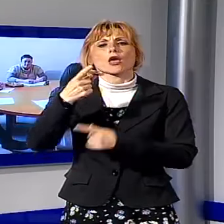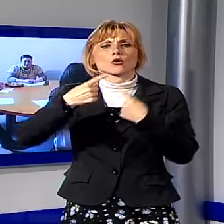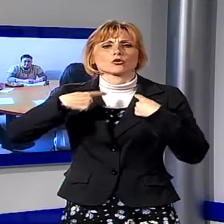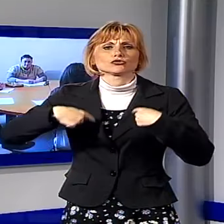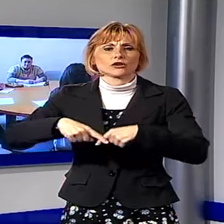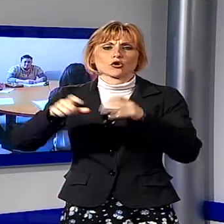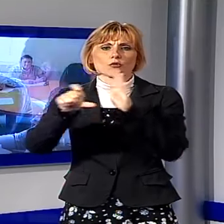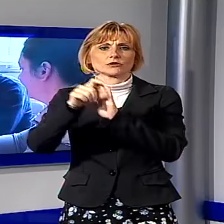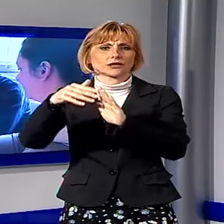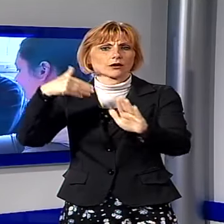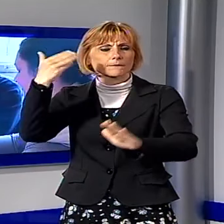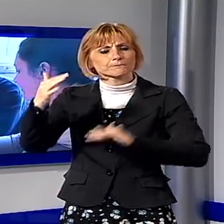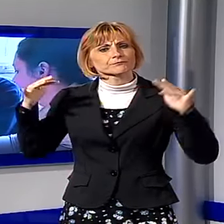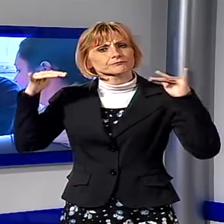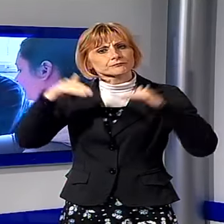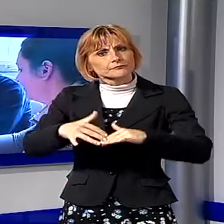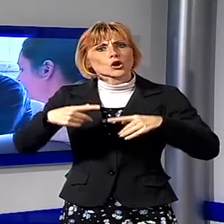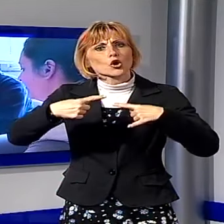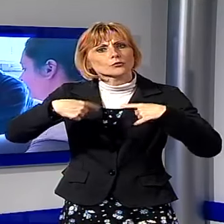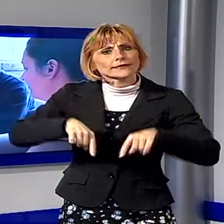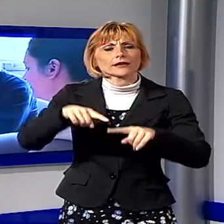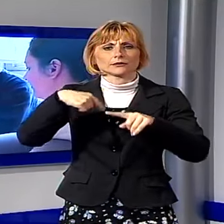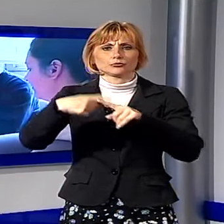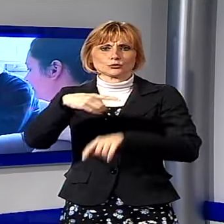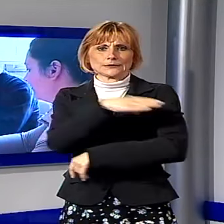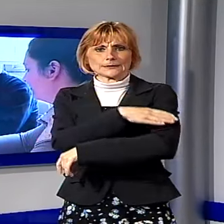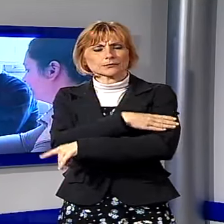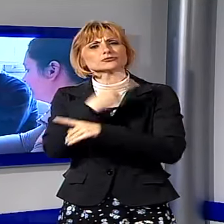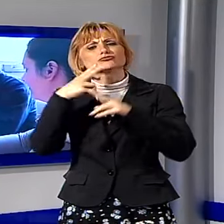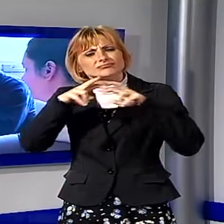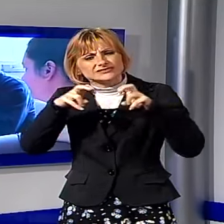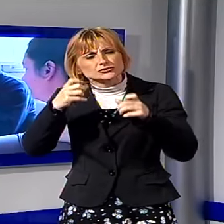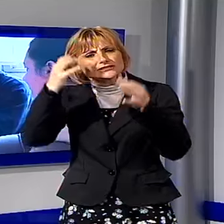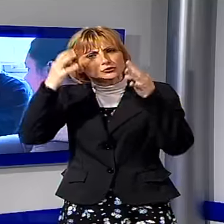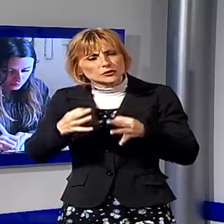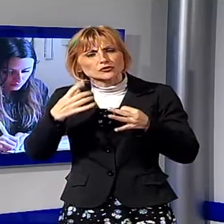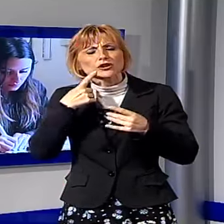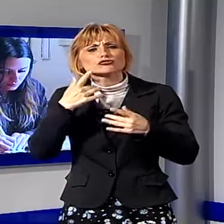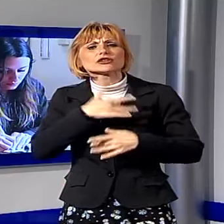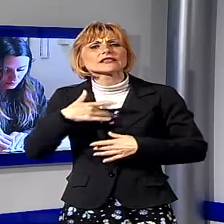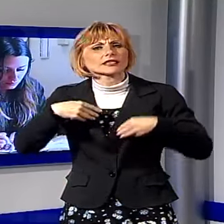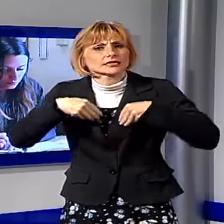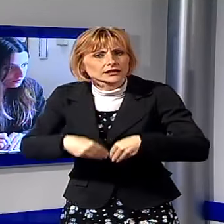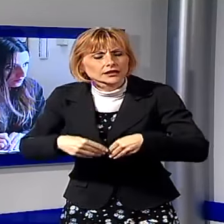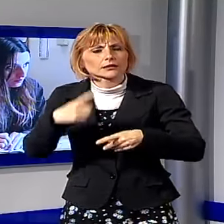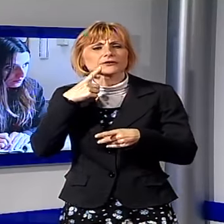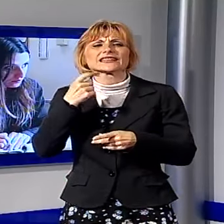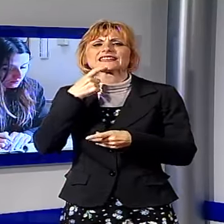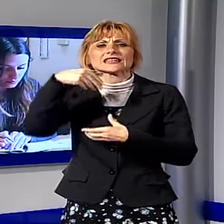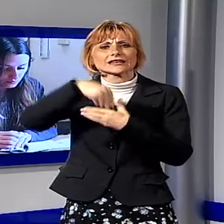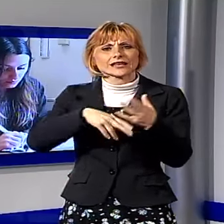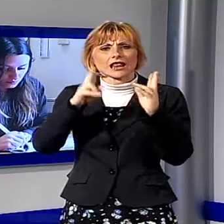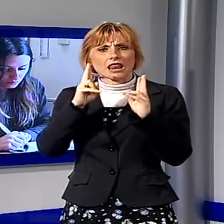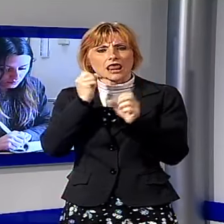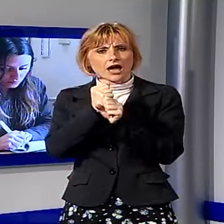partecipazione dei comitati e dei sindacati per fare il punto della situazione dalla parte dei cittadini e di chi nell'ospedale ci lavora.